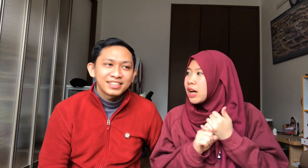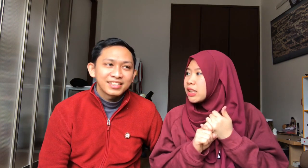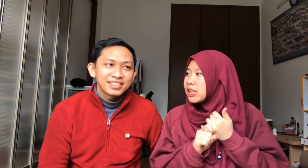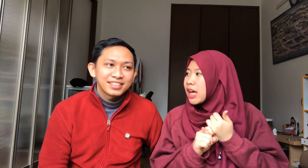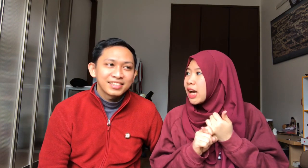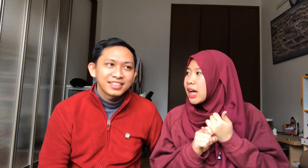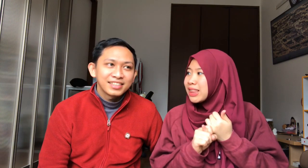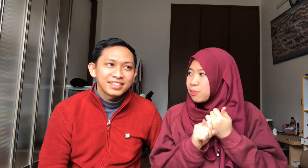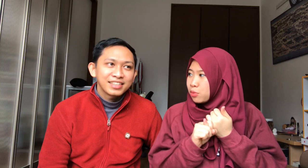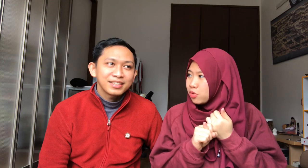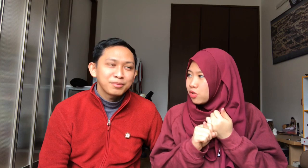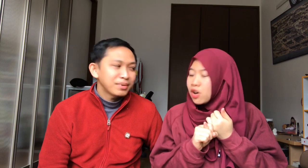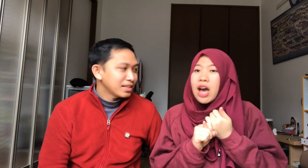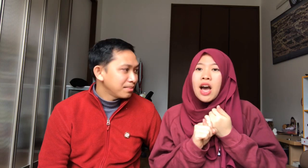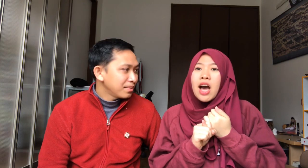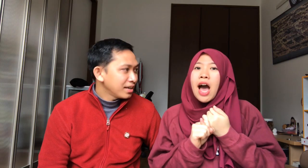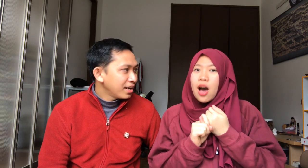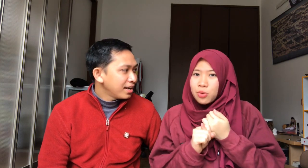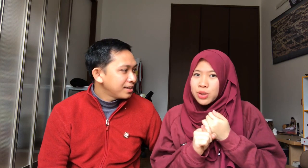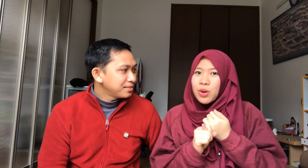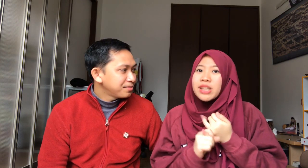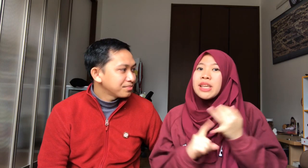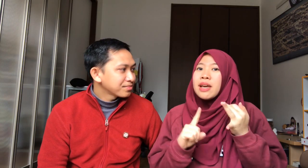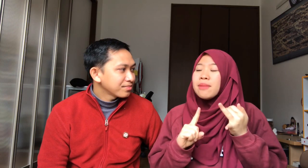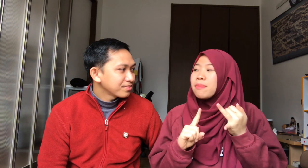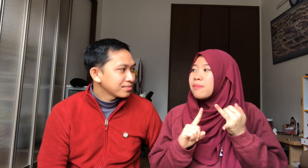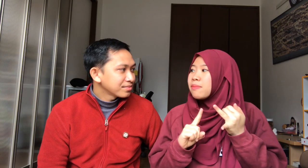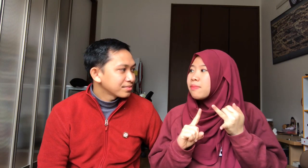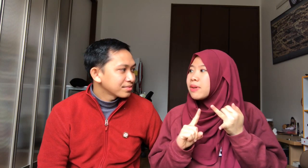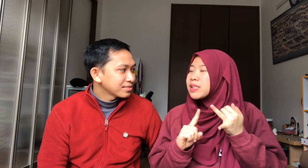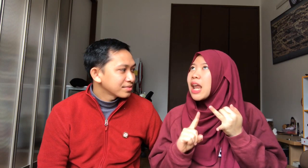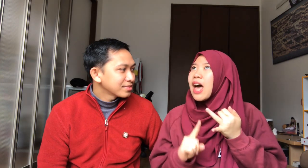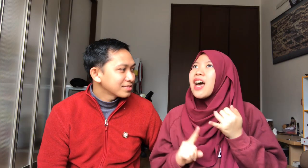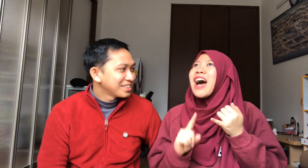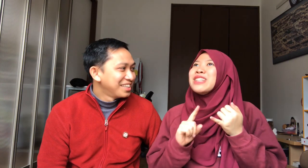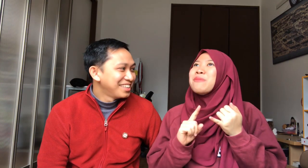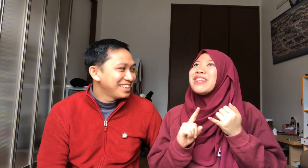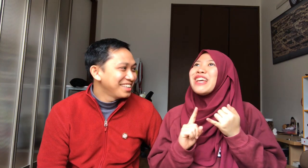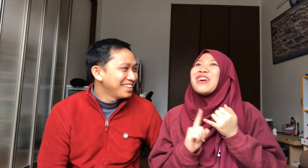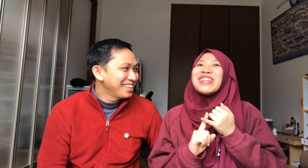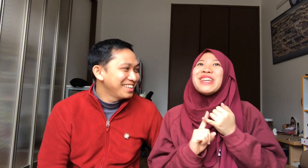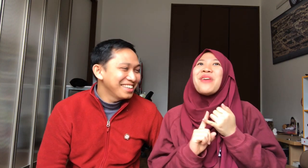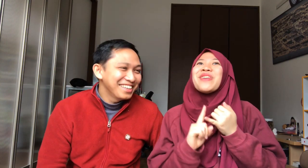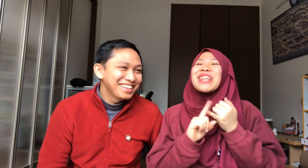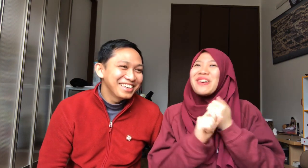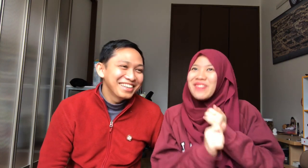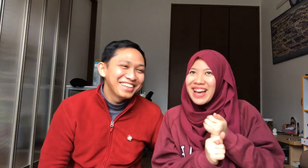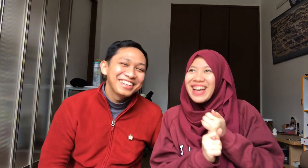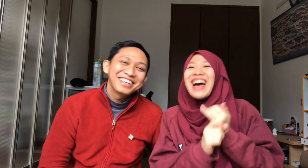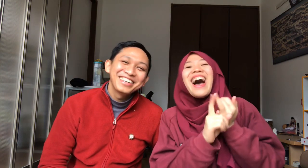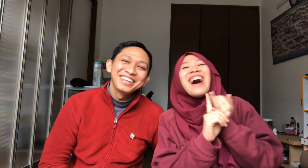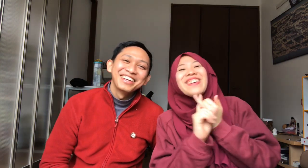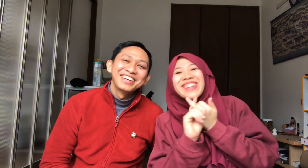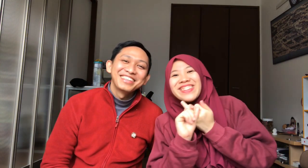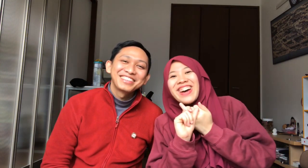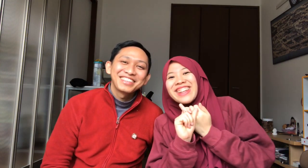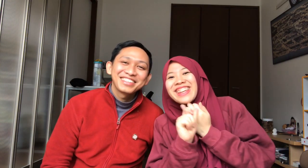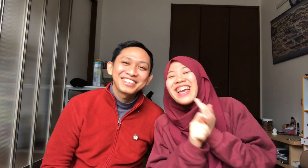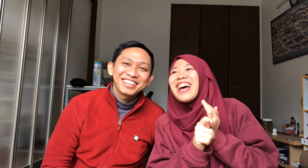artinya ketemu Ketemu pertama Au itu artinya Salah Hajimete itu artinya pertama Au itu artinya